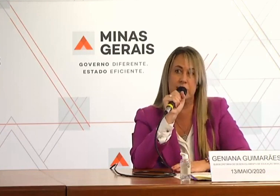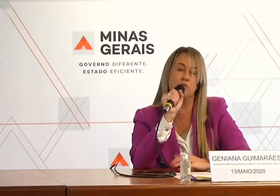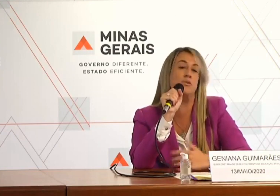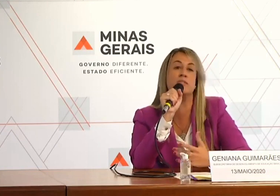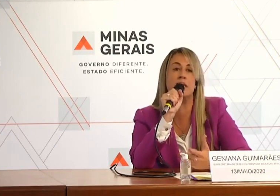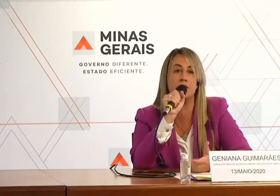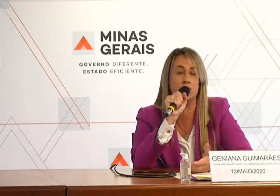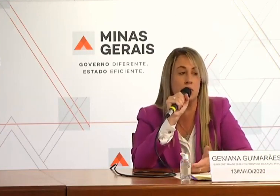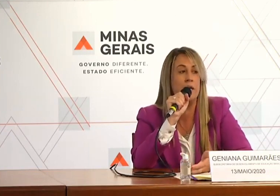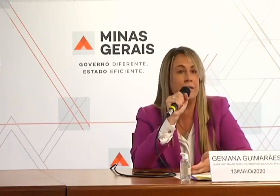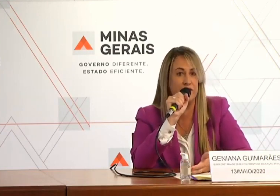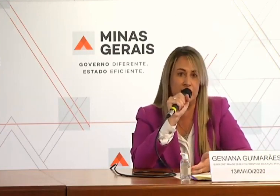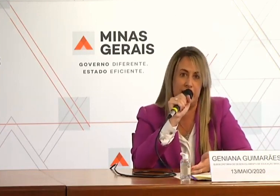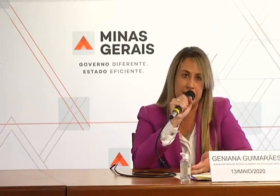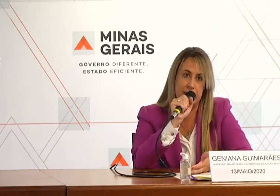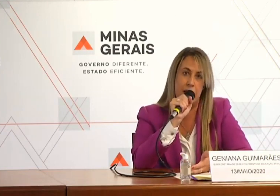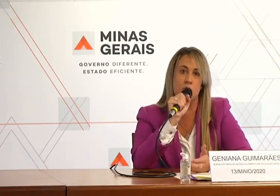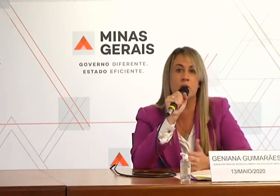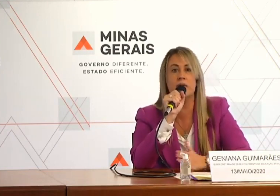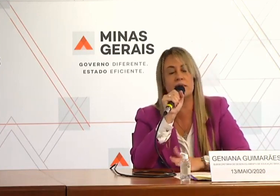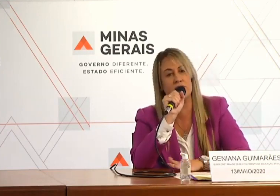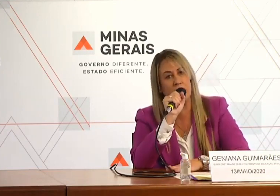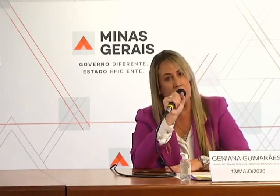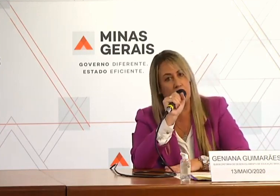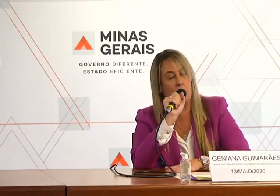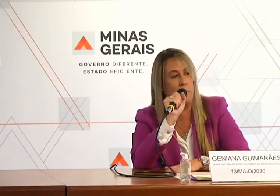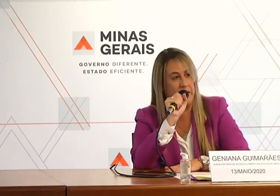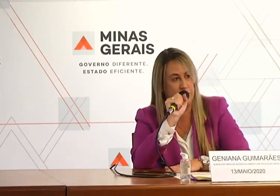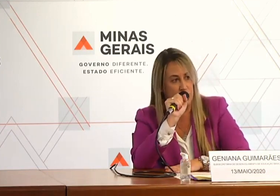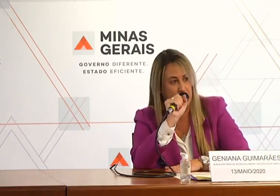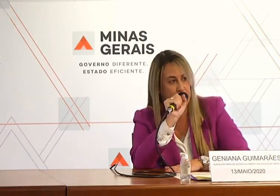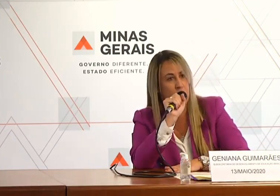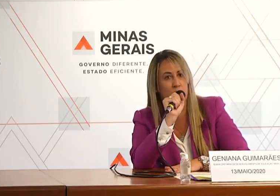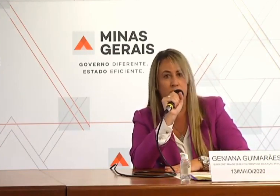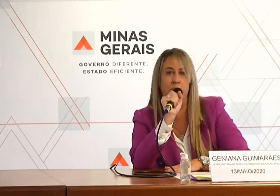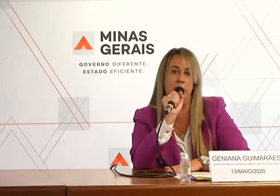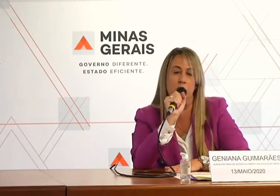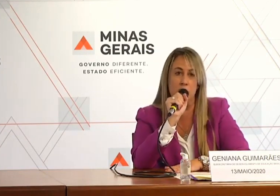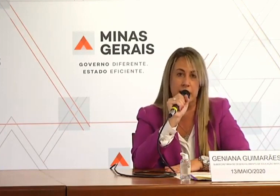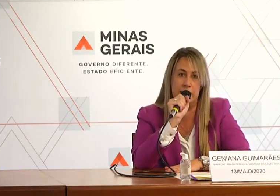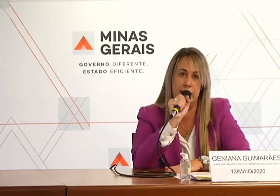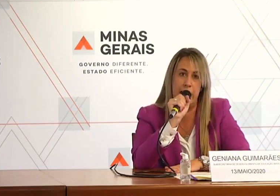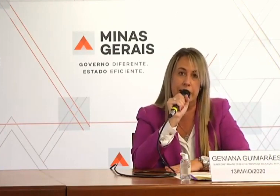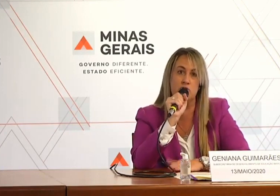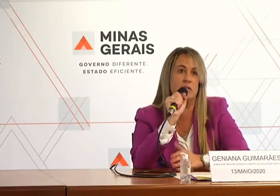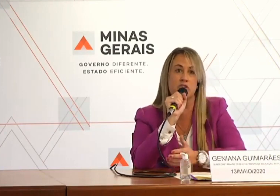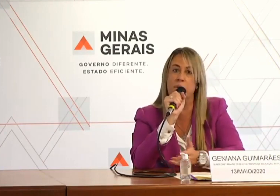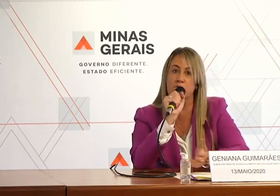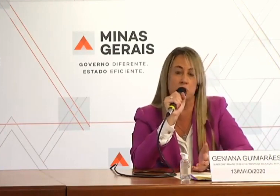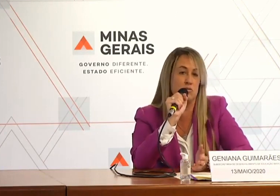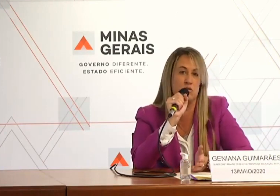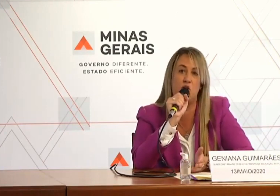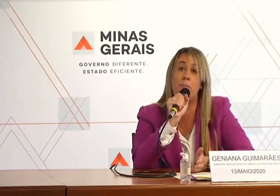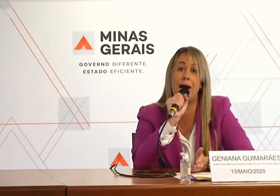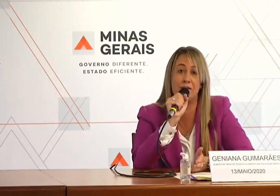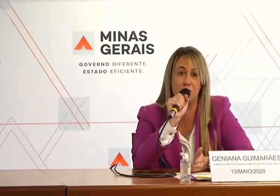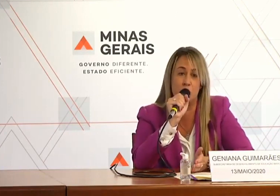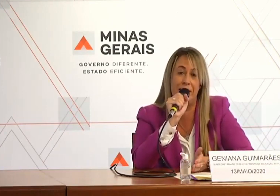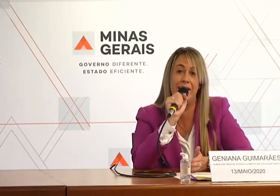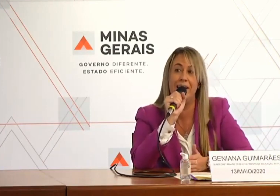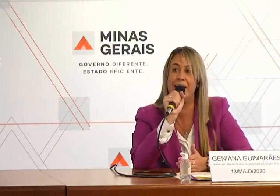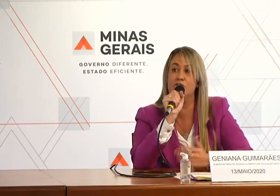estudantes no processo de interação, seja pelo aplicativo, como bem colocou a secretária, ou seja pelos outros